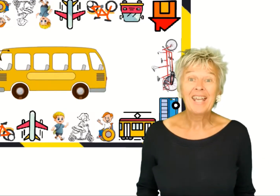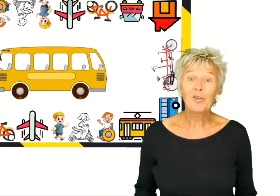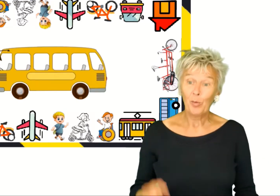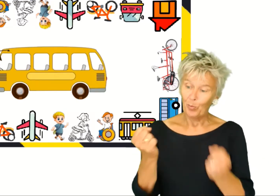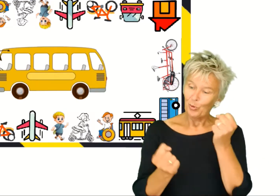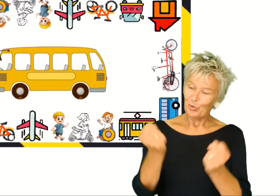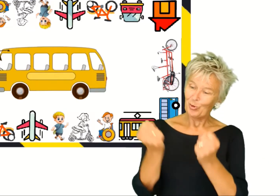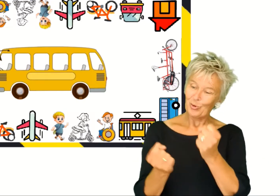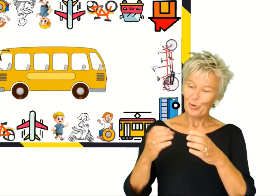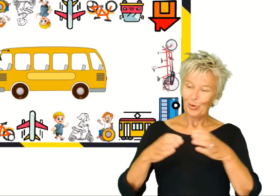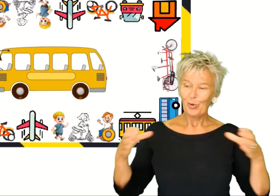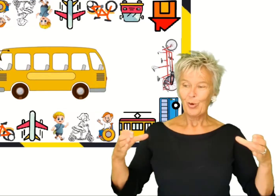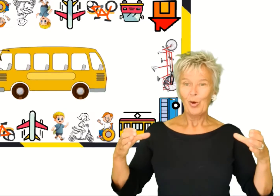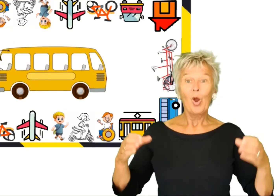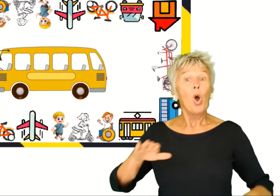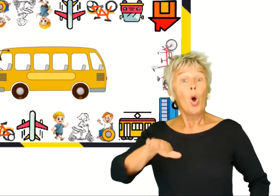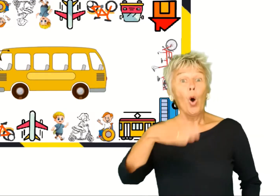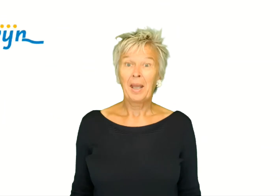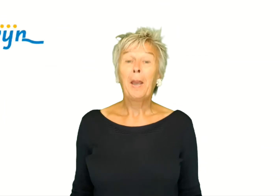Met de bus.